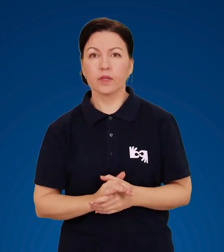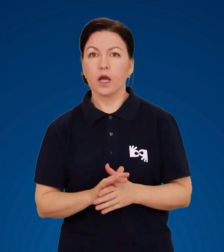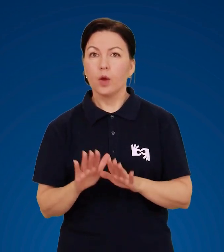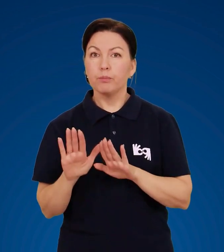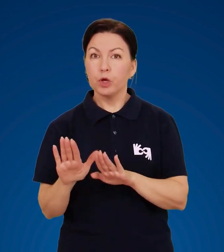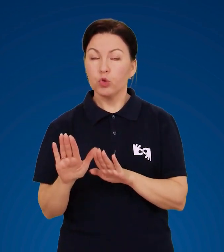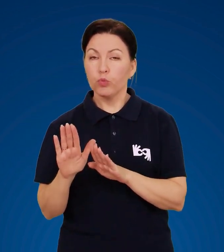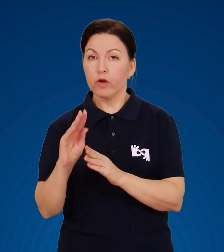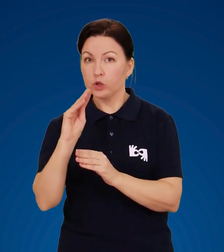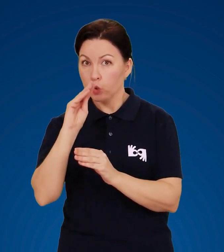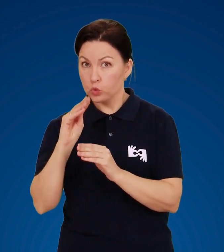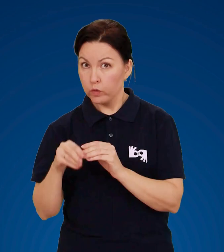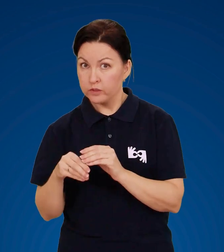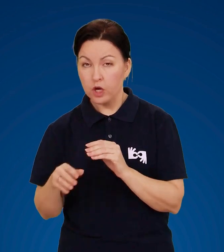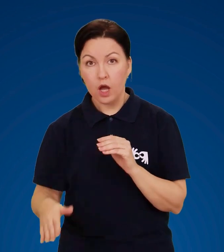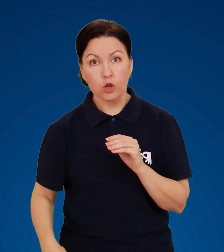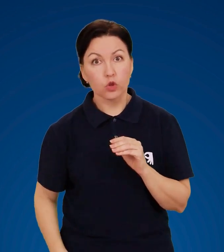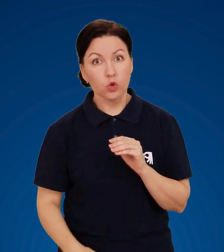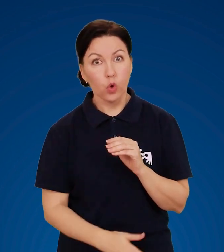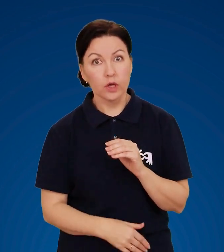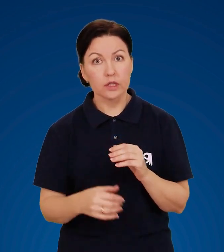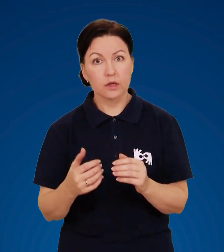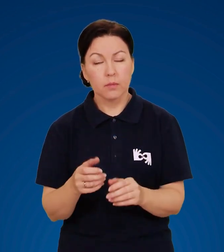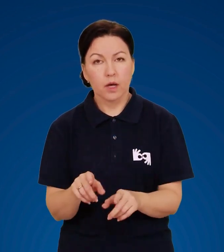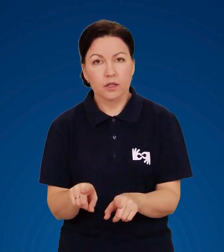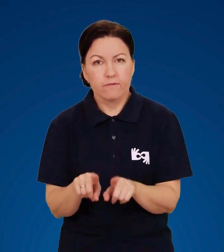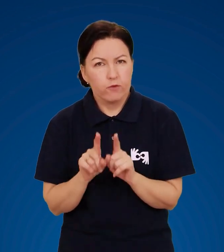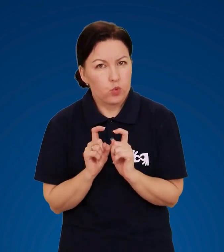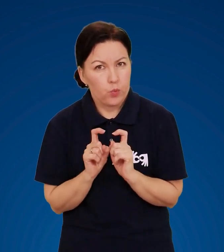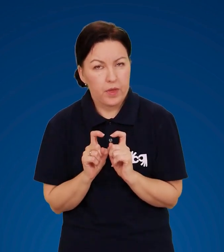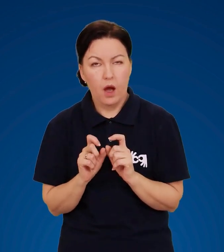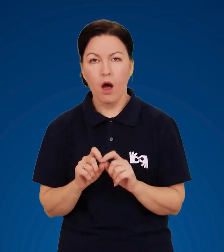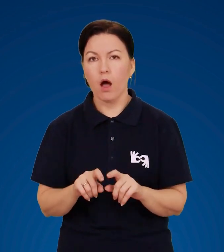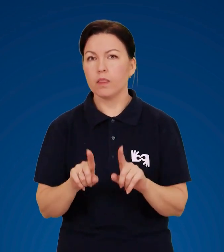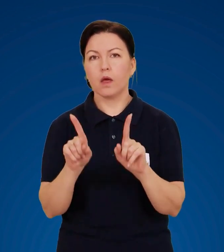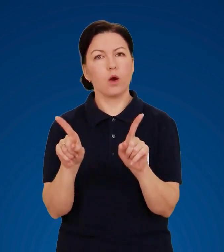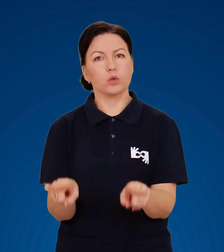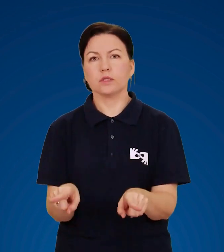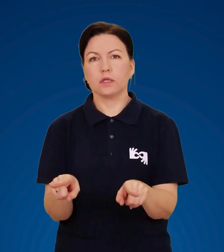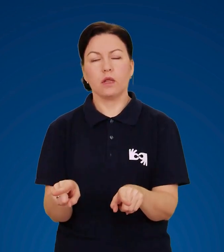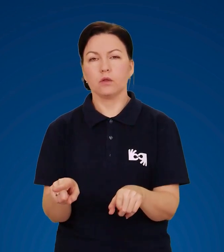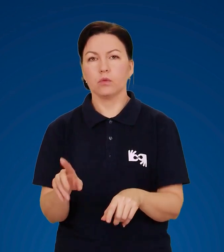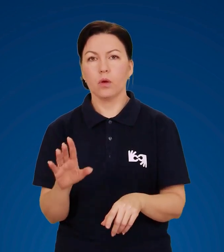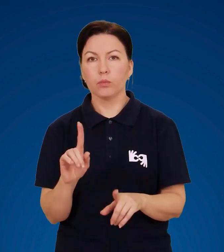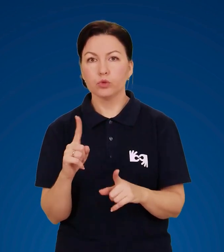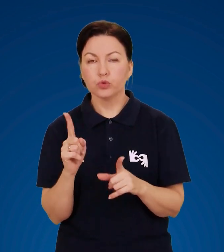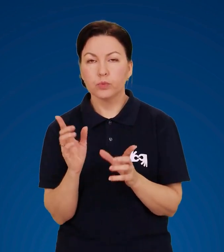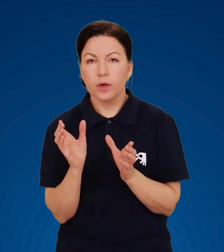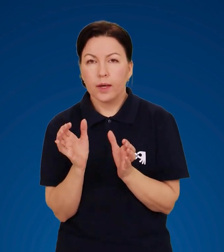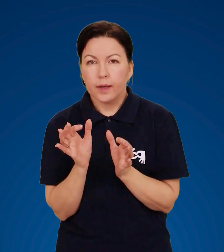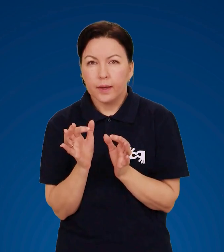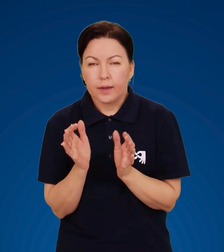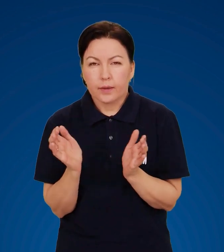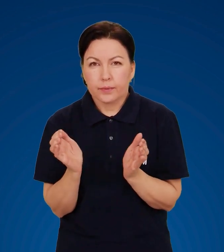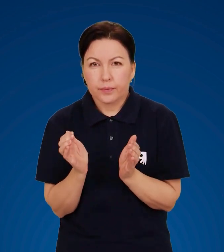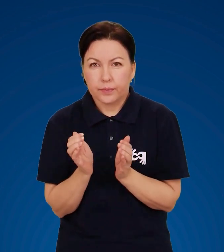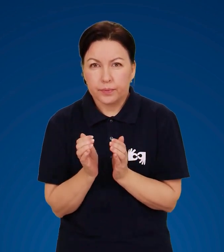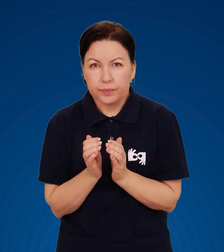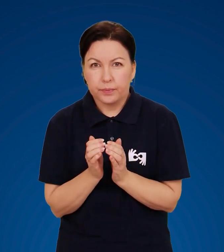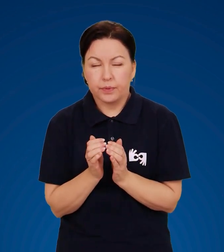Перебуваючи у сховищі, ноги тримайте вкупі, а не розкидано. Тим самим звузивши